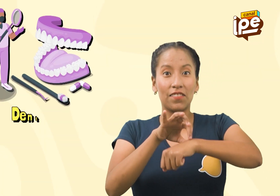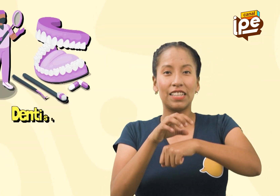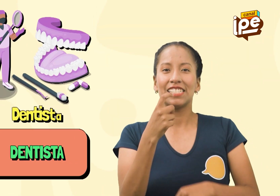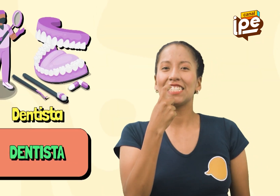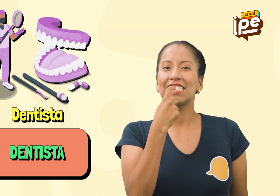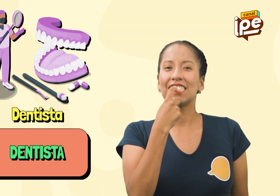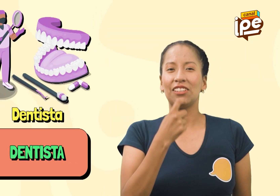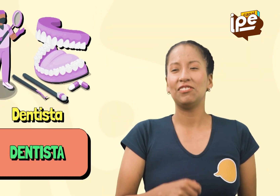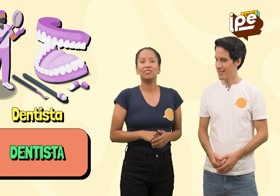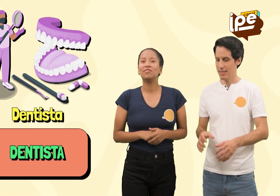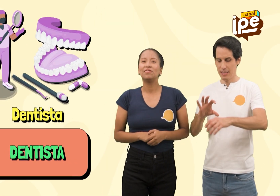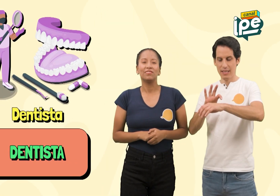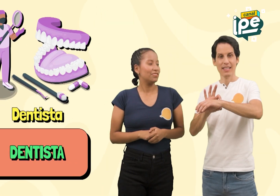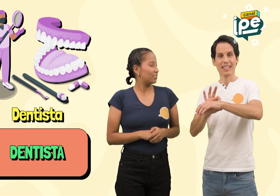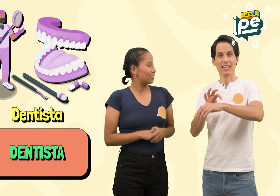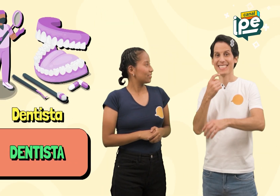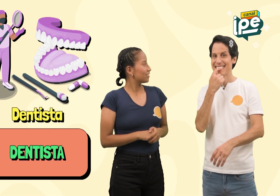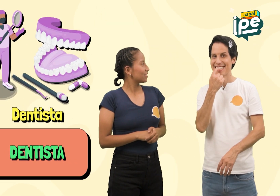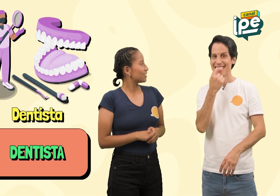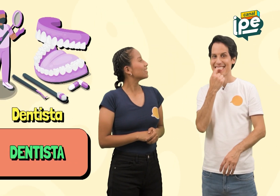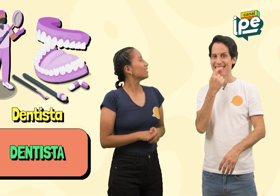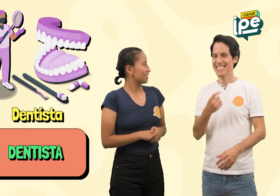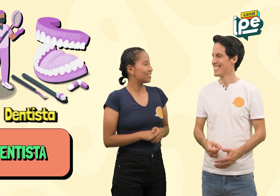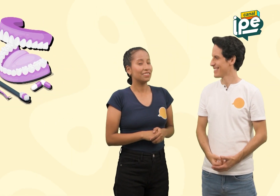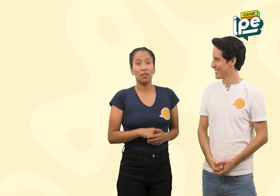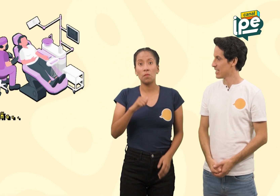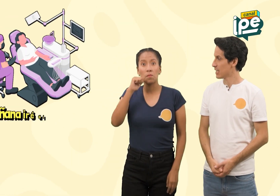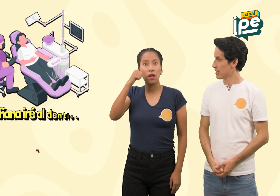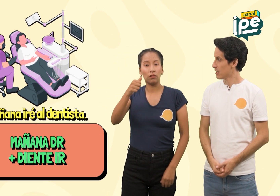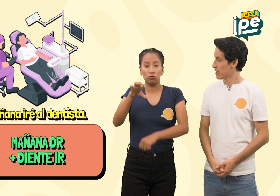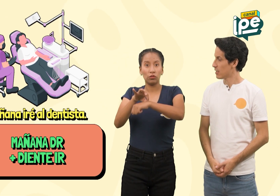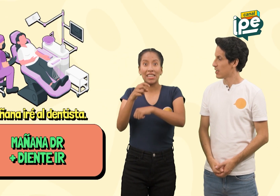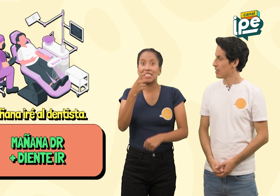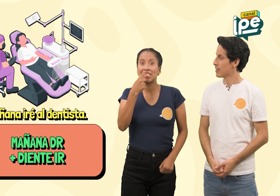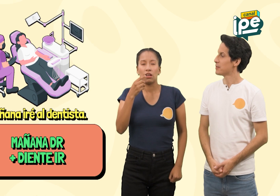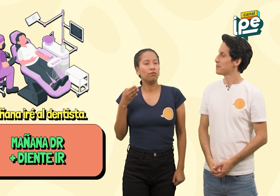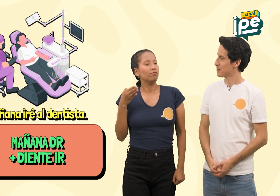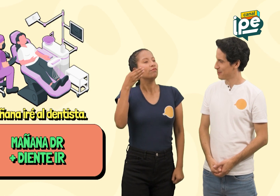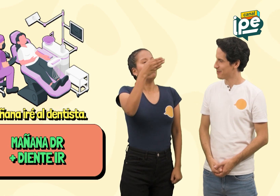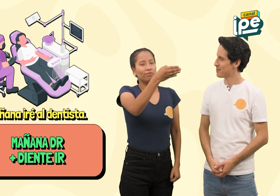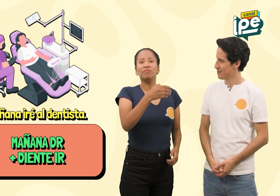Dentista Dentista Mañana iré al dentista.